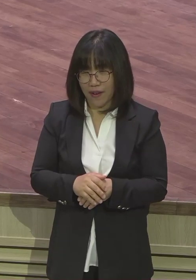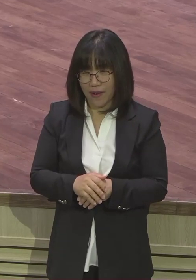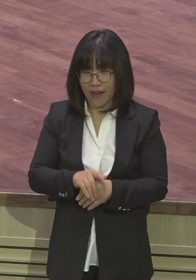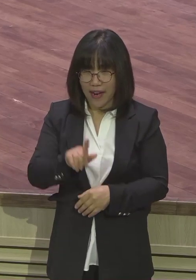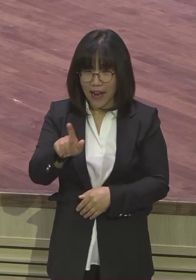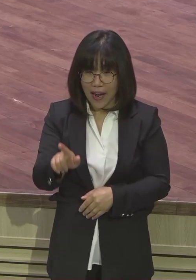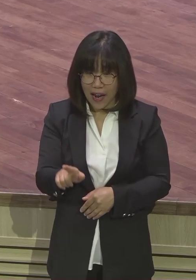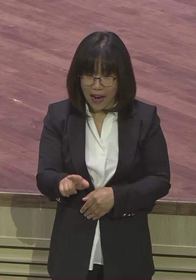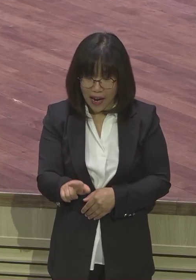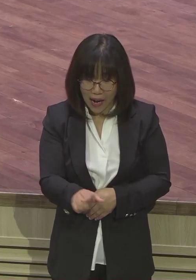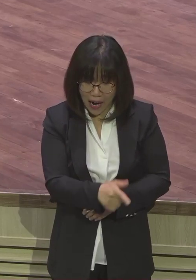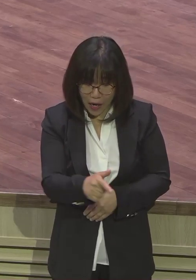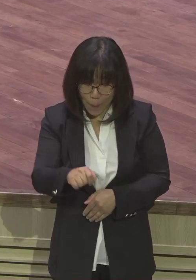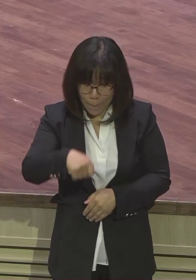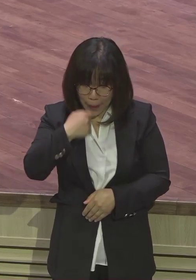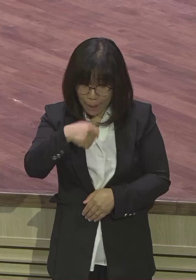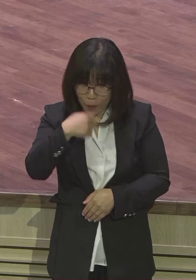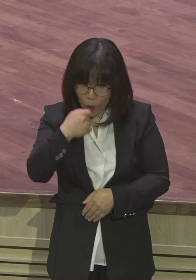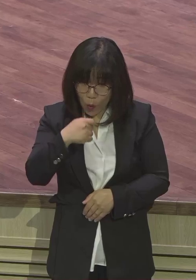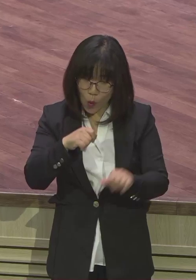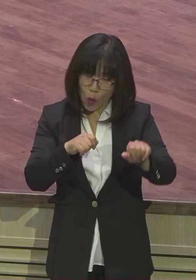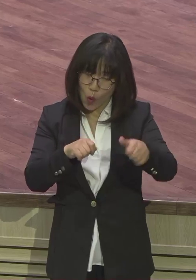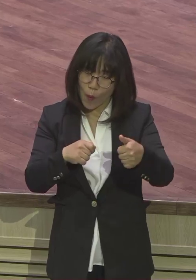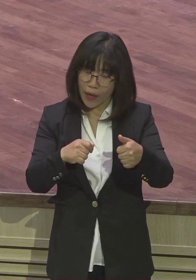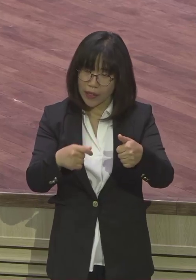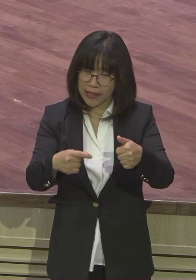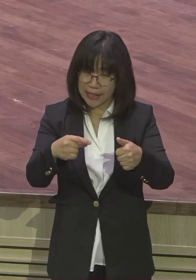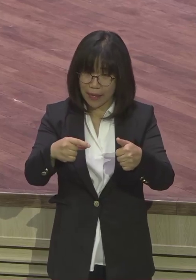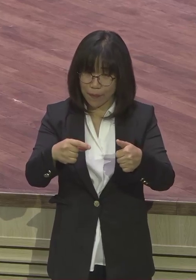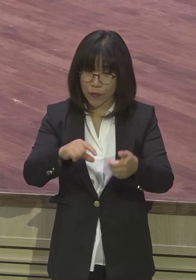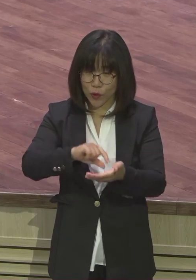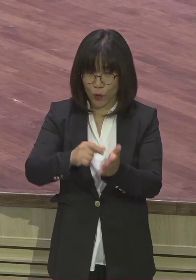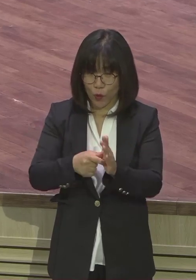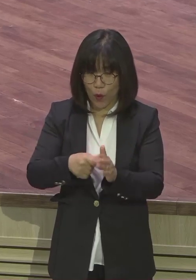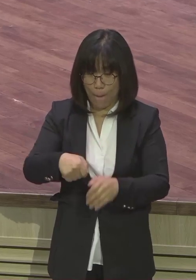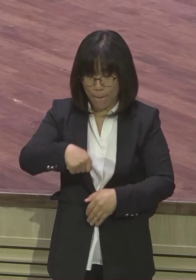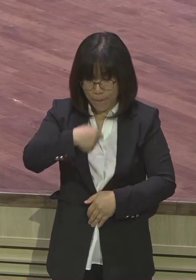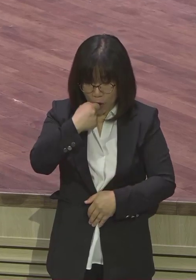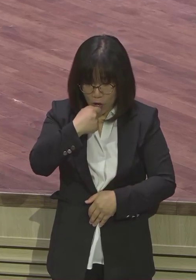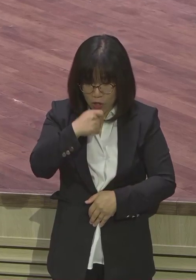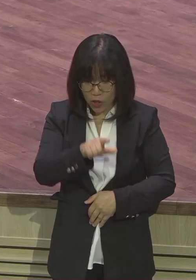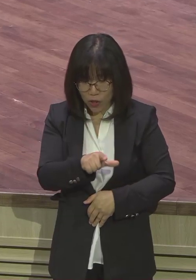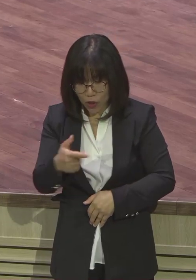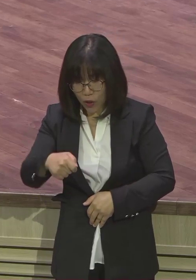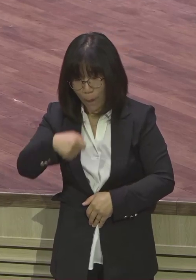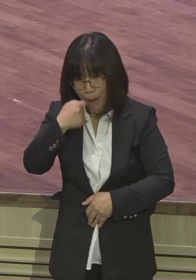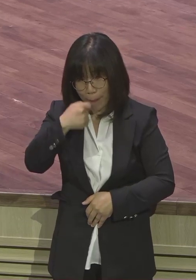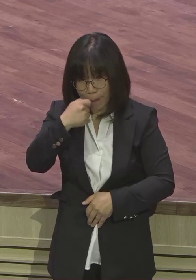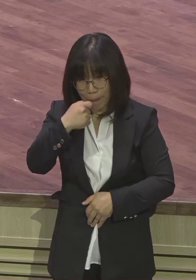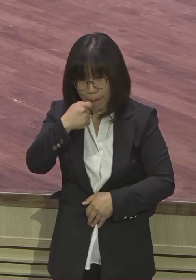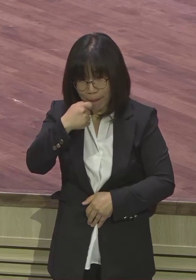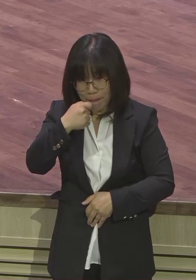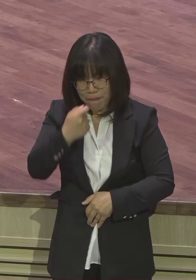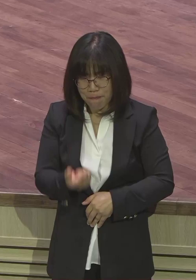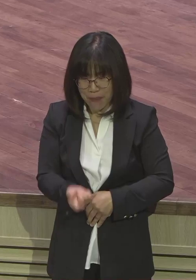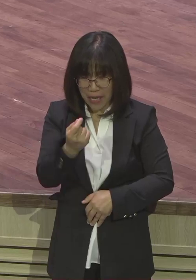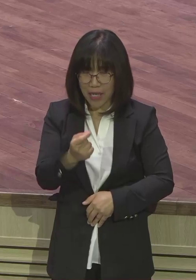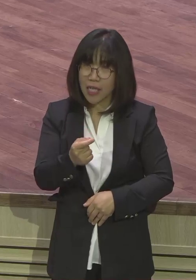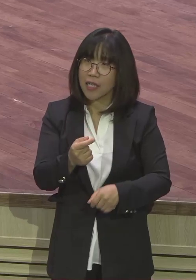한 그릇이 500g이에요 500g 그걸 요 밥 먹는 걸 저녁을 좀 일찍 6시 딱 먹고